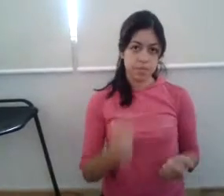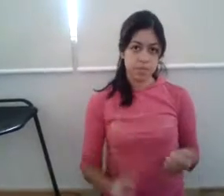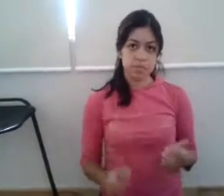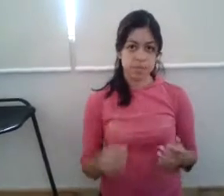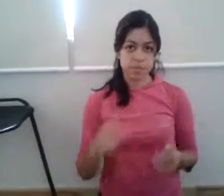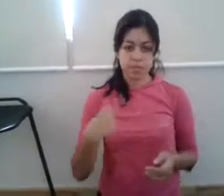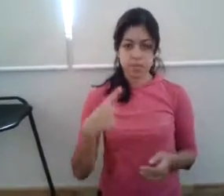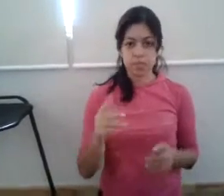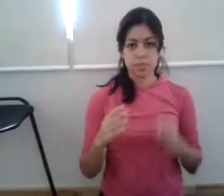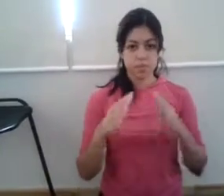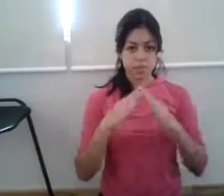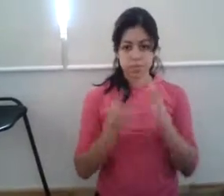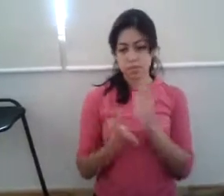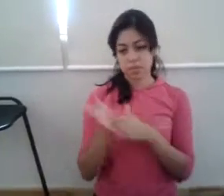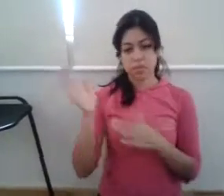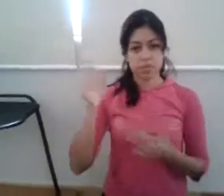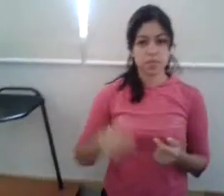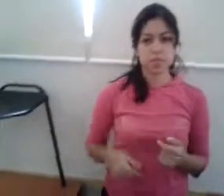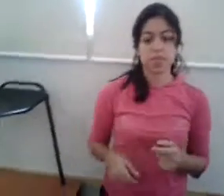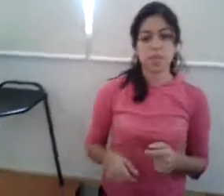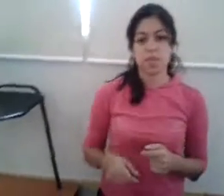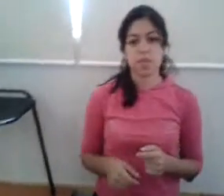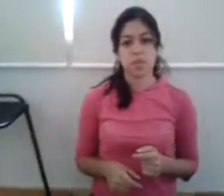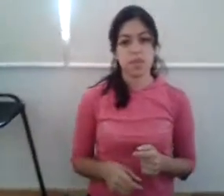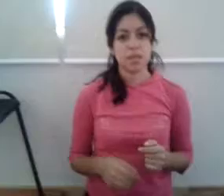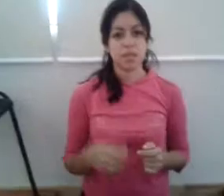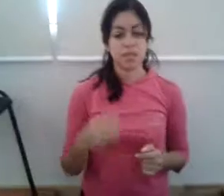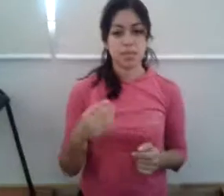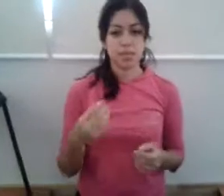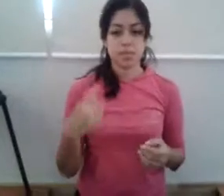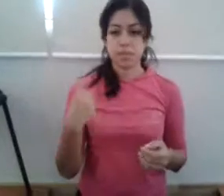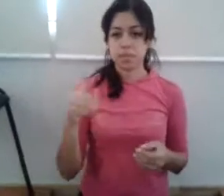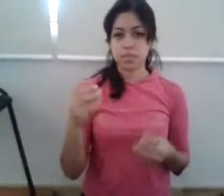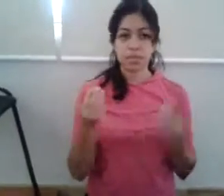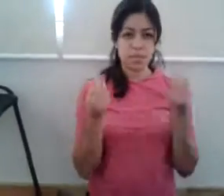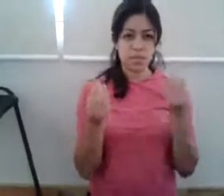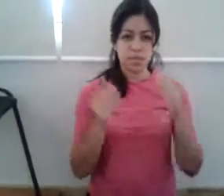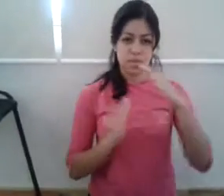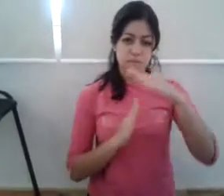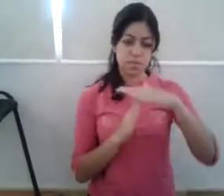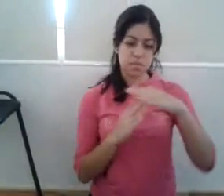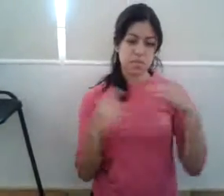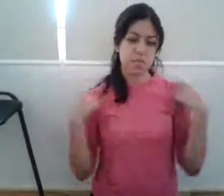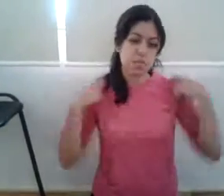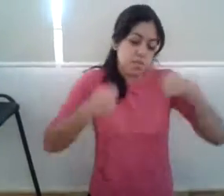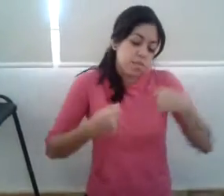dirigir, de mucha tarea, pesada del día, descansar.